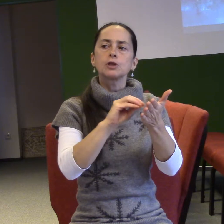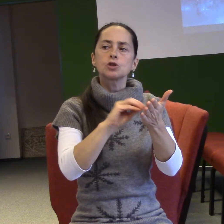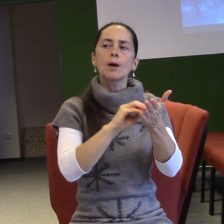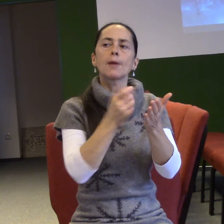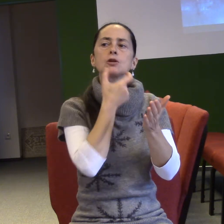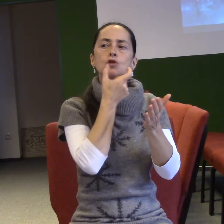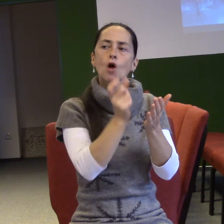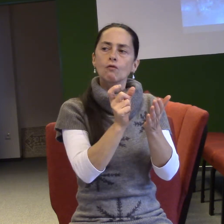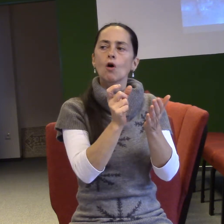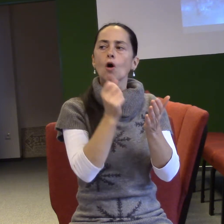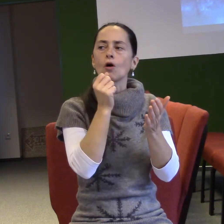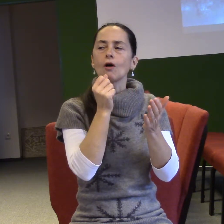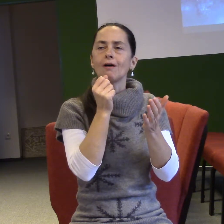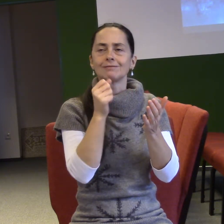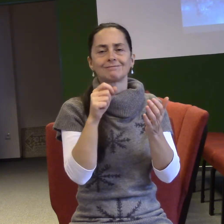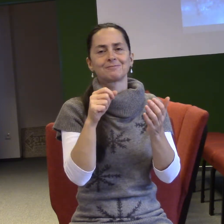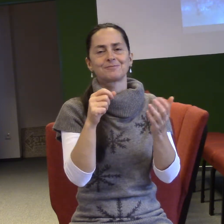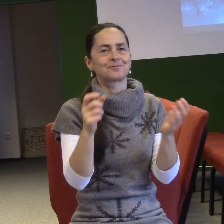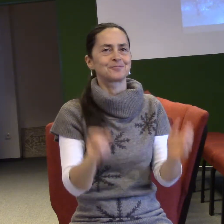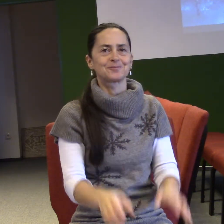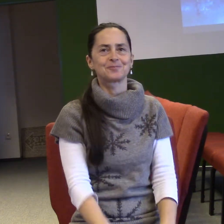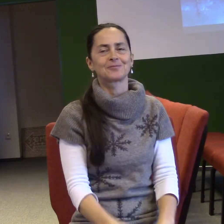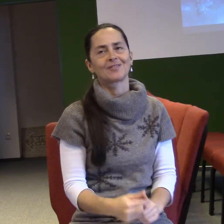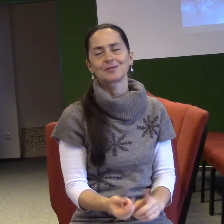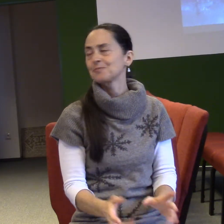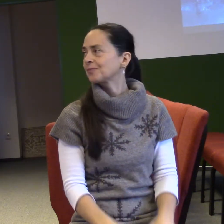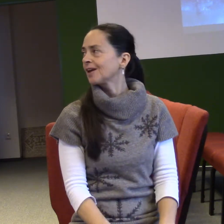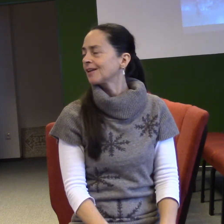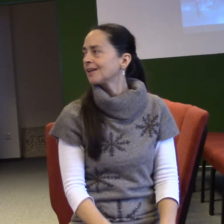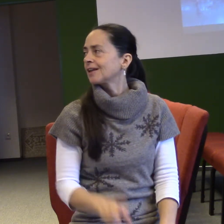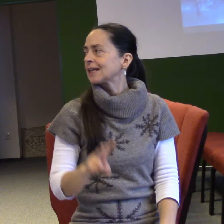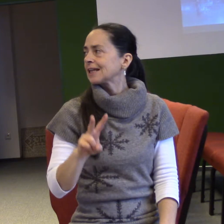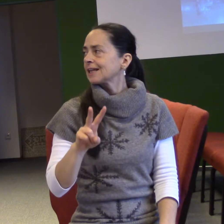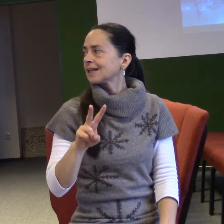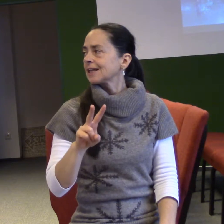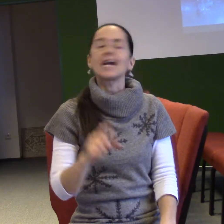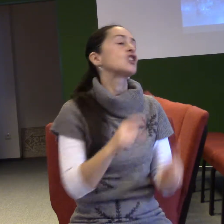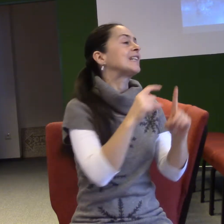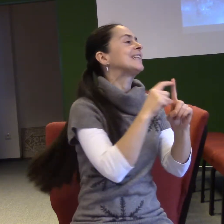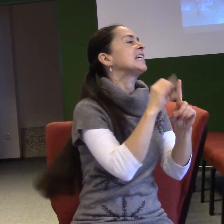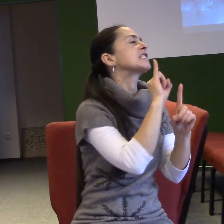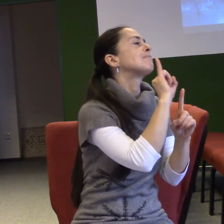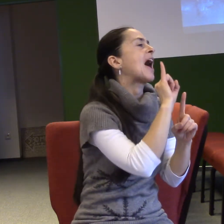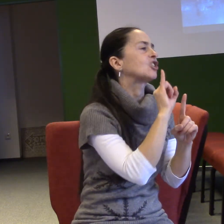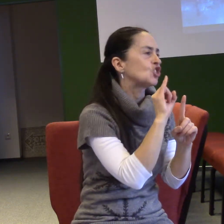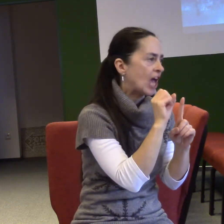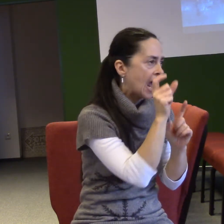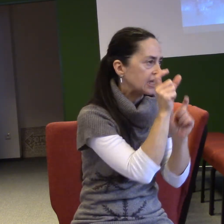to dobré. A i tady to funguje. Zkrátka, nikdy, když ti dispečeři sedí v tom dispočingu, to je dobré, ty slova jsou podobné,